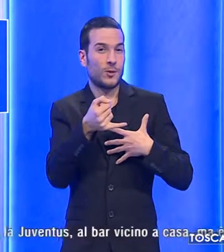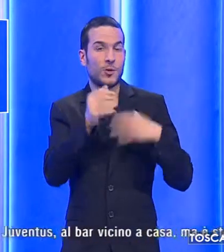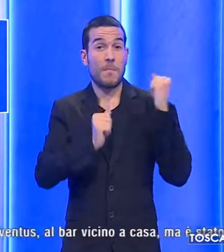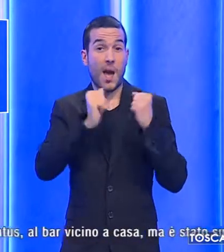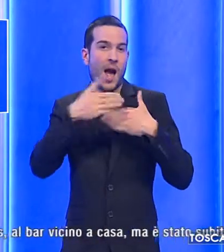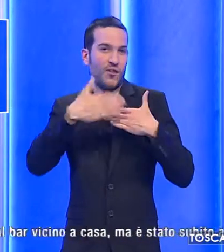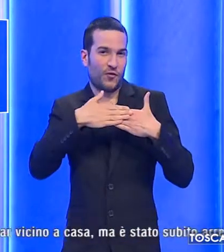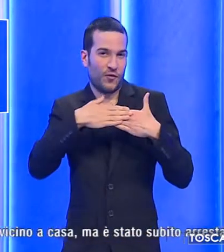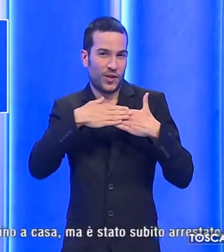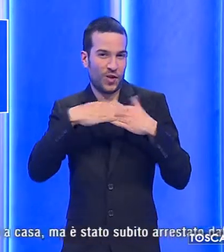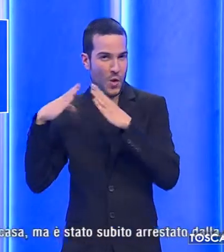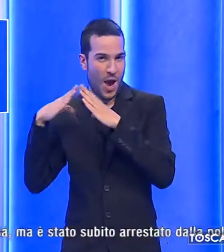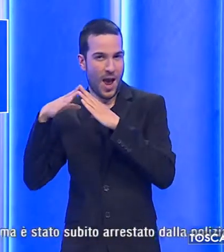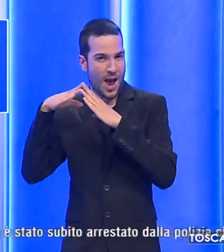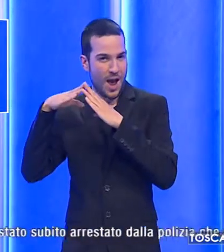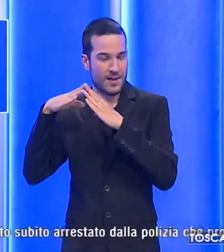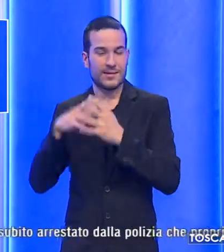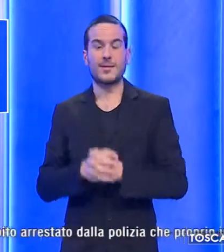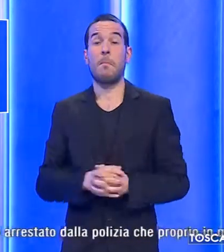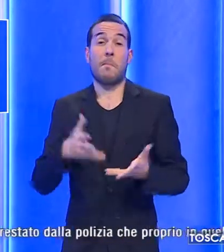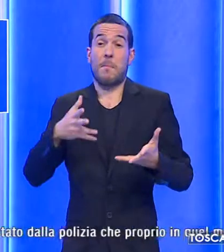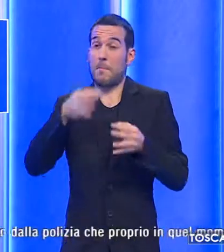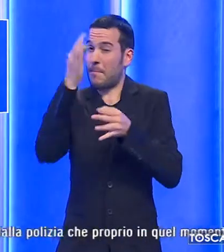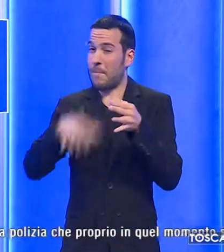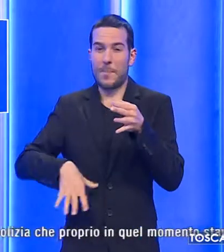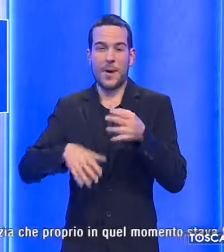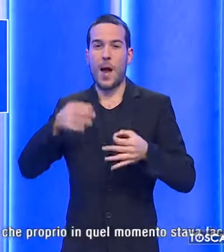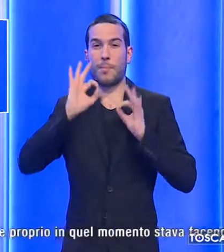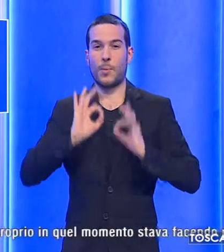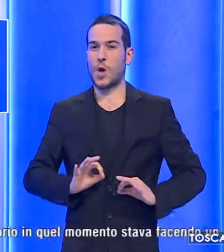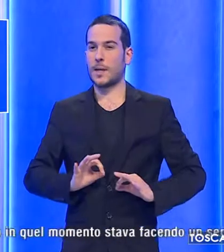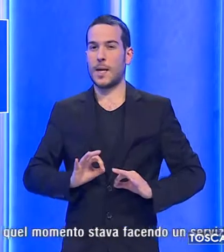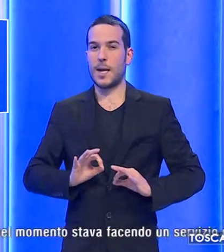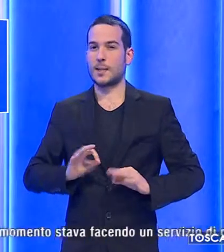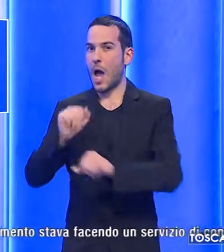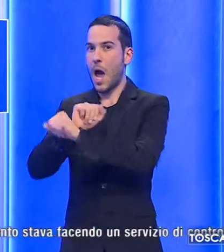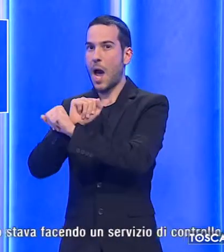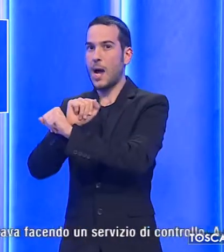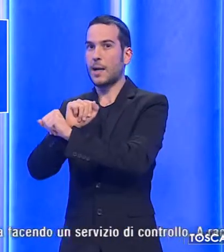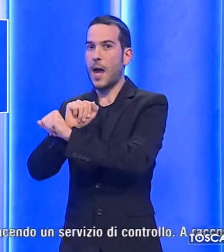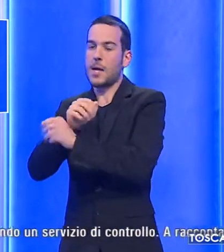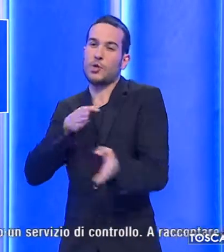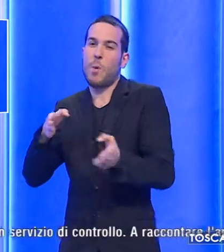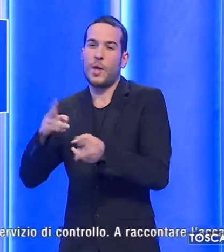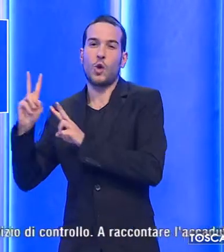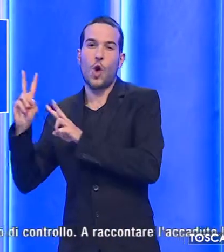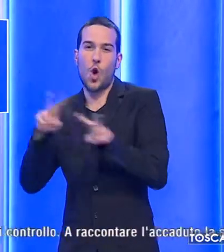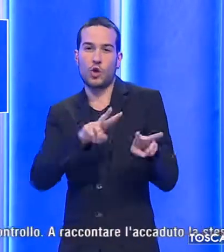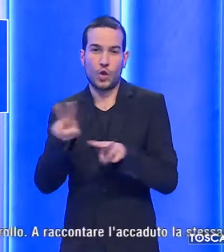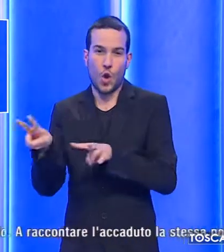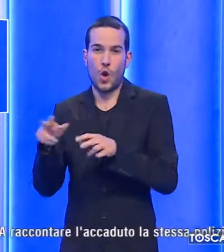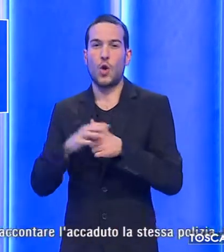ma è stato subito arrestato dalla polizia che proprio in quel momento stava facendo un servizio di controllo.